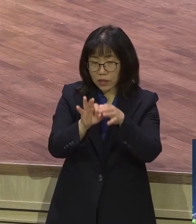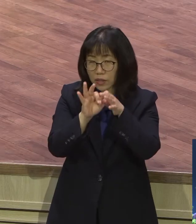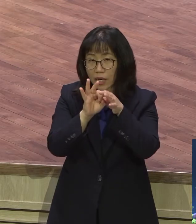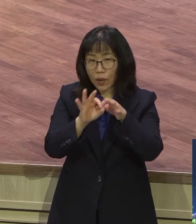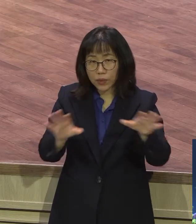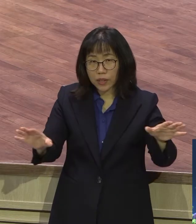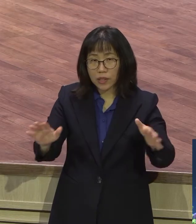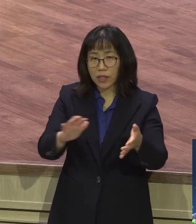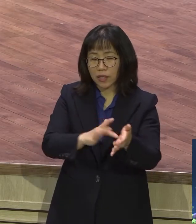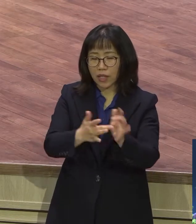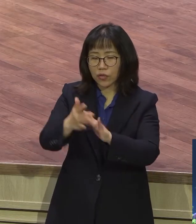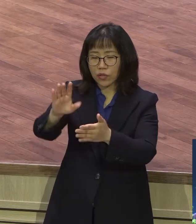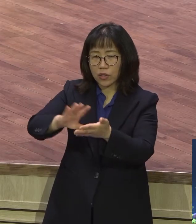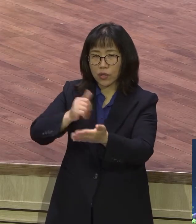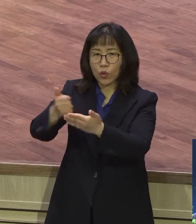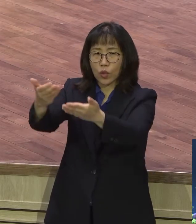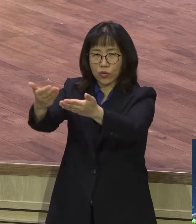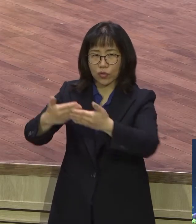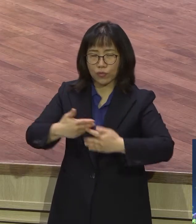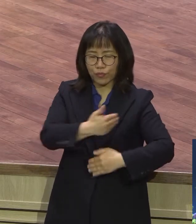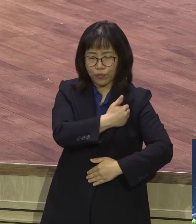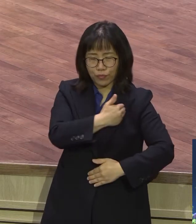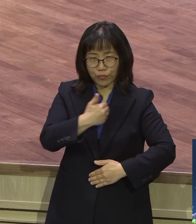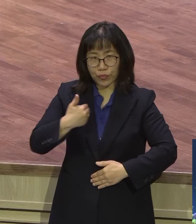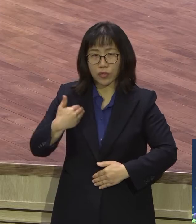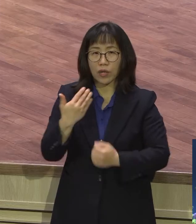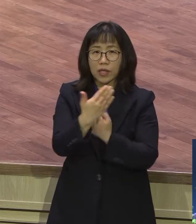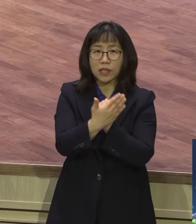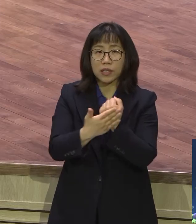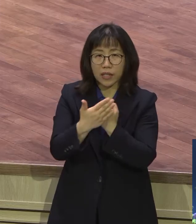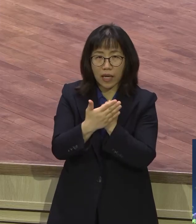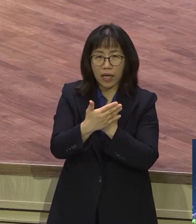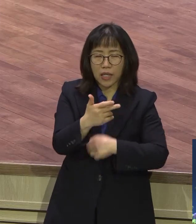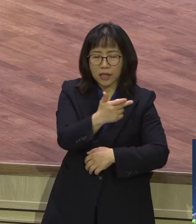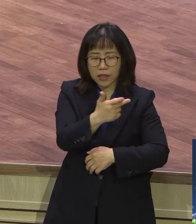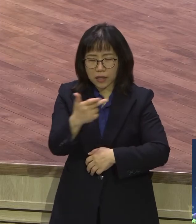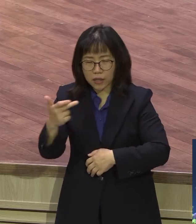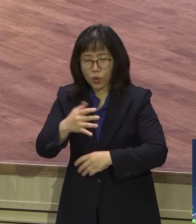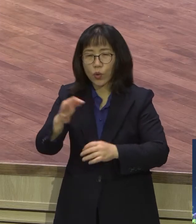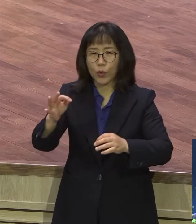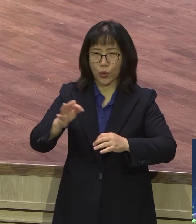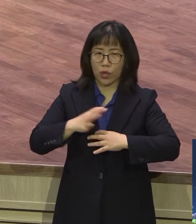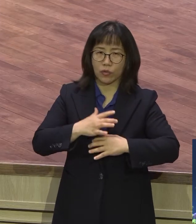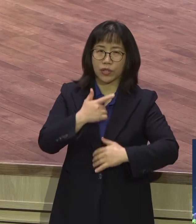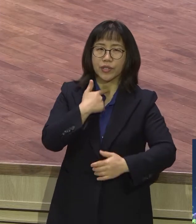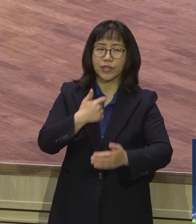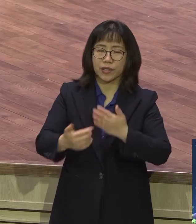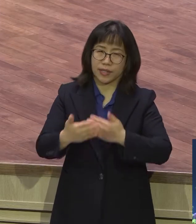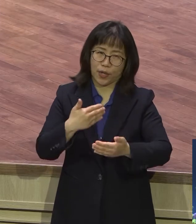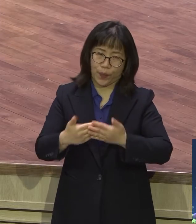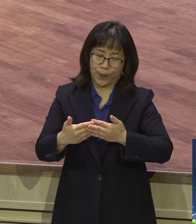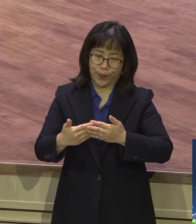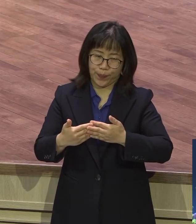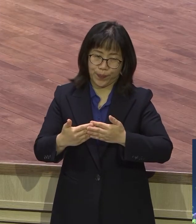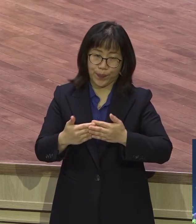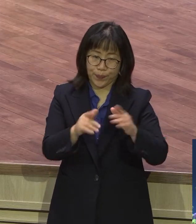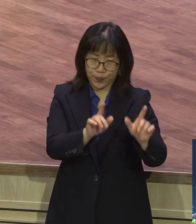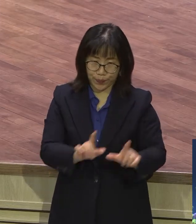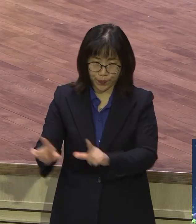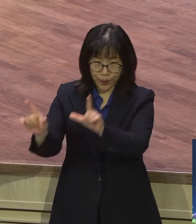얼마나 하나님의 풍성한 은혜가 크고 놀라운지 체험하는 생동감 있는 신앙생활 시기를 제모로 주부합니다